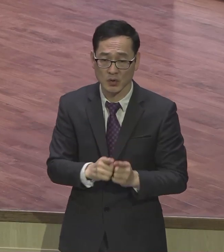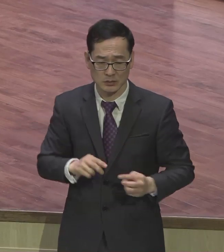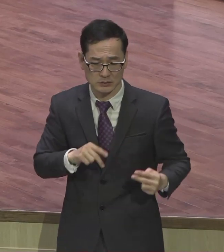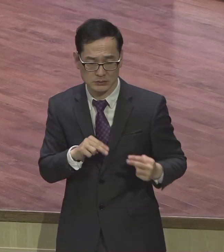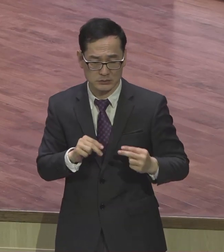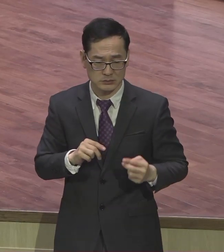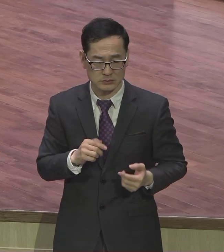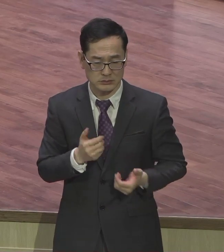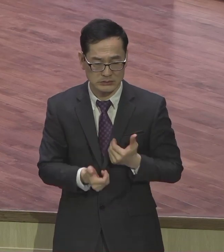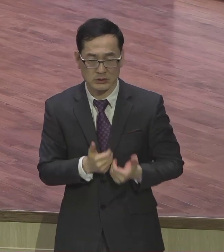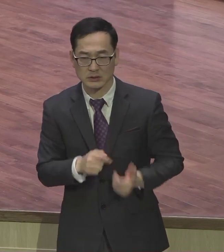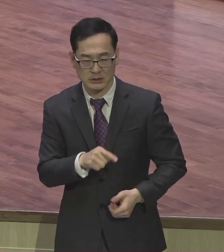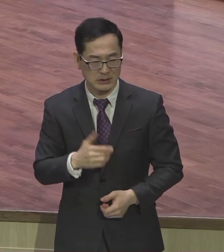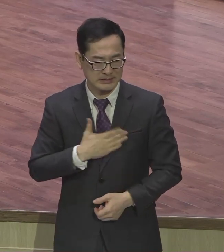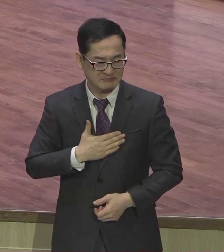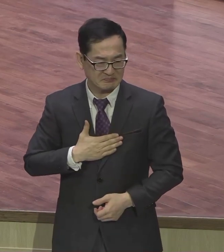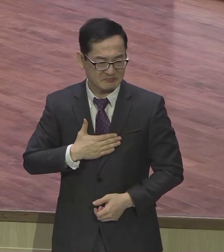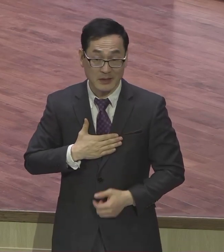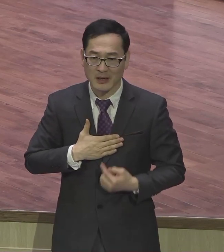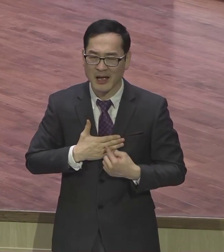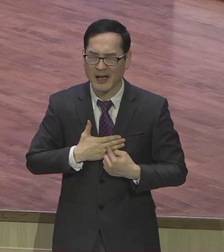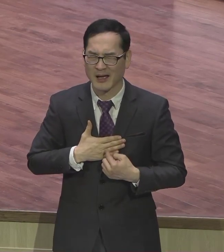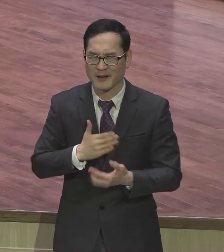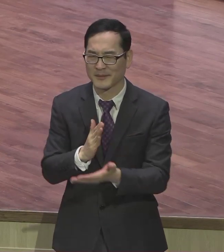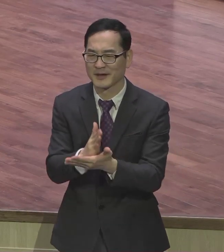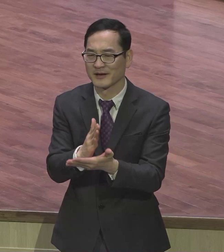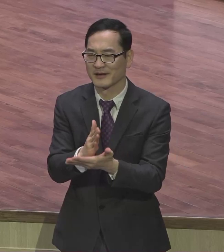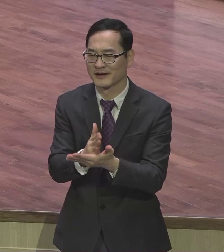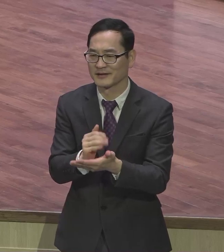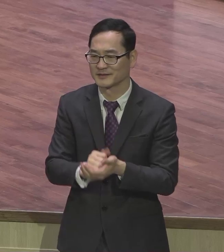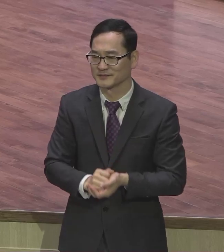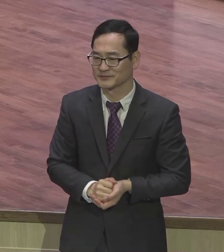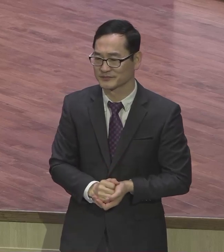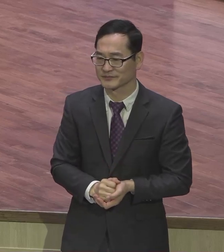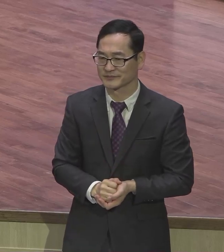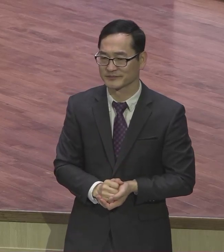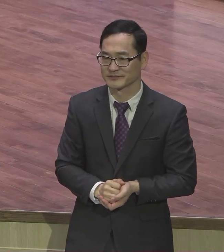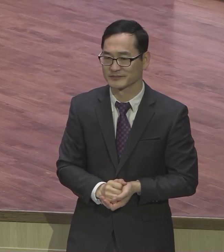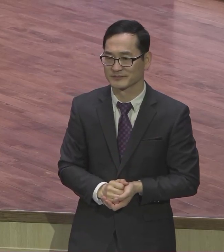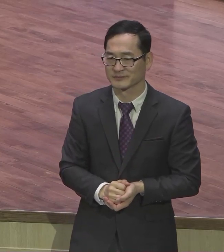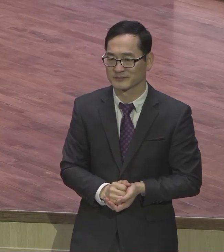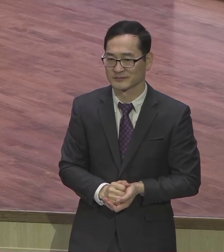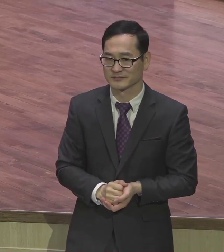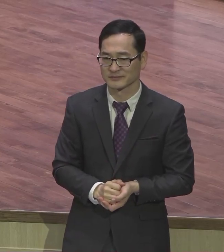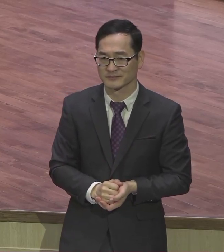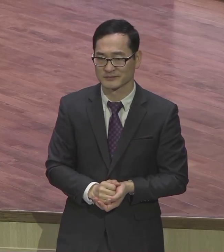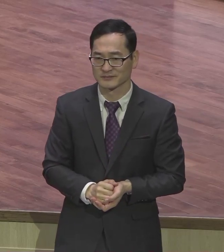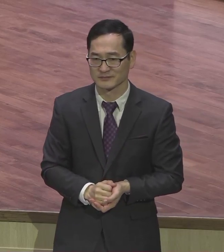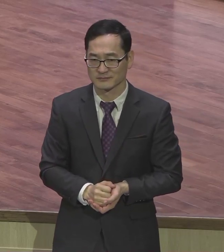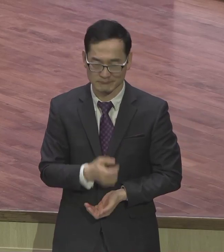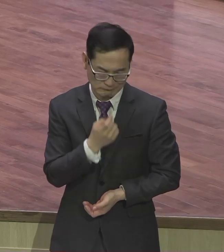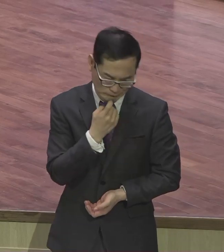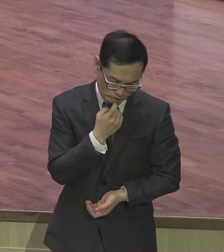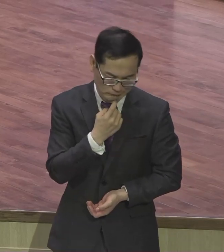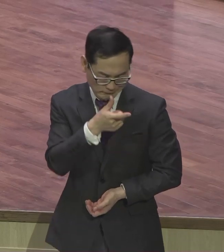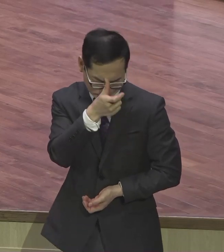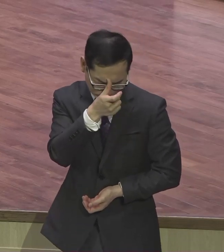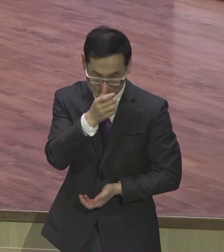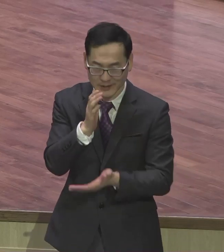것이 되기하여 주옵사사 아멘 그래야 되요 고집 피우면 안 돼요 그 선입견 잘못까지만